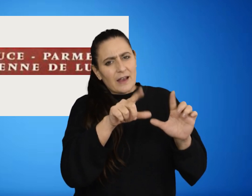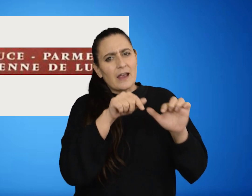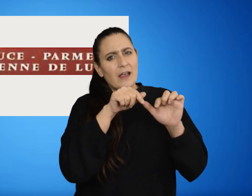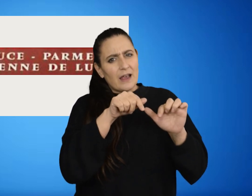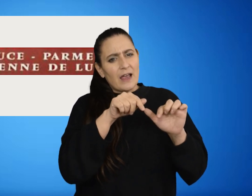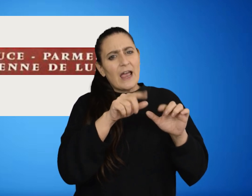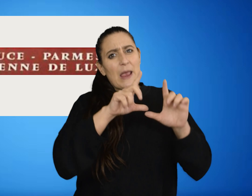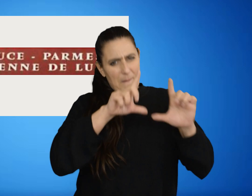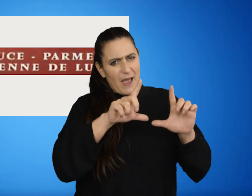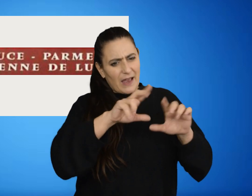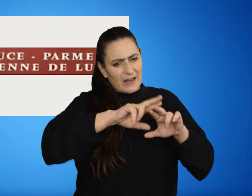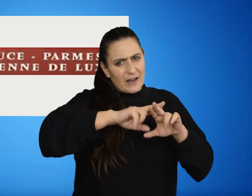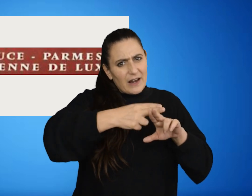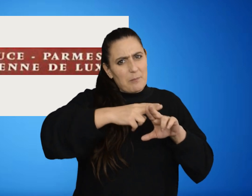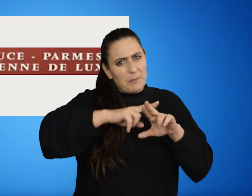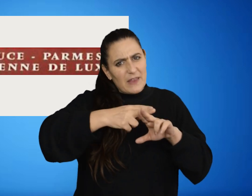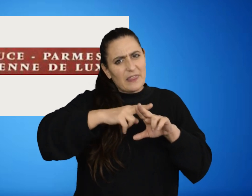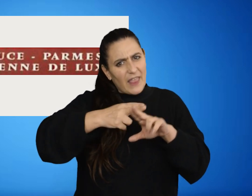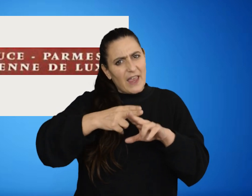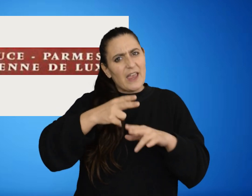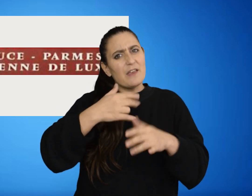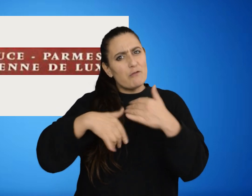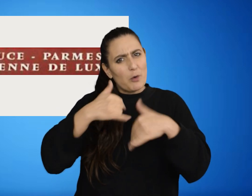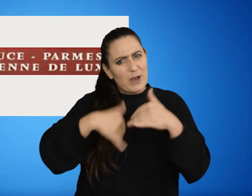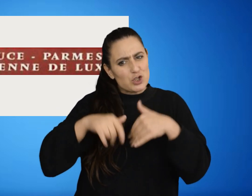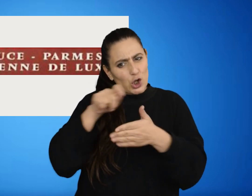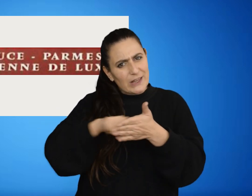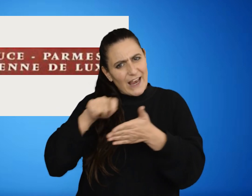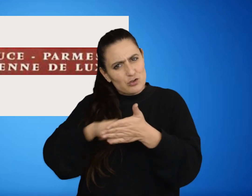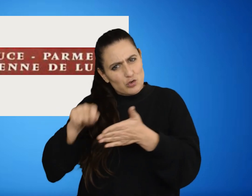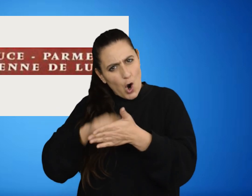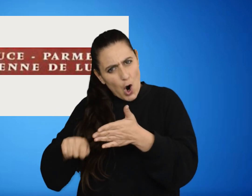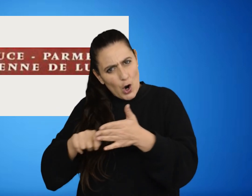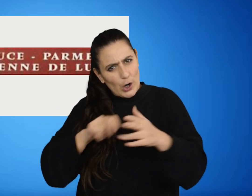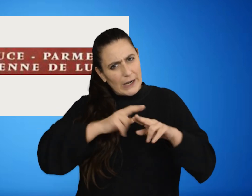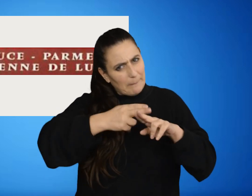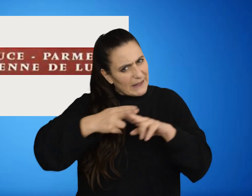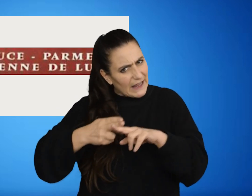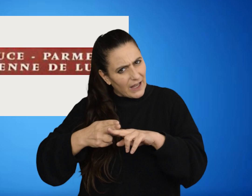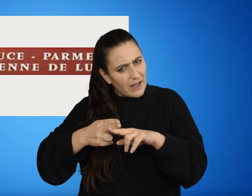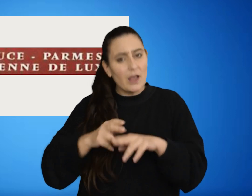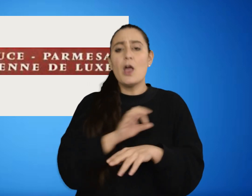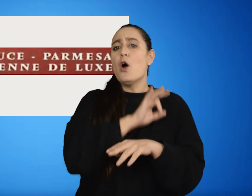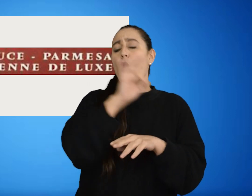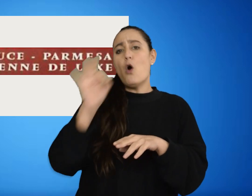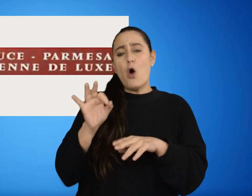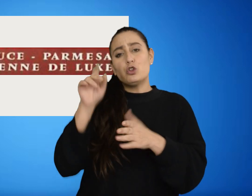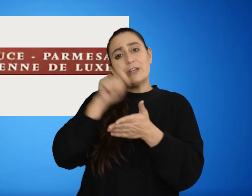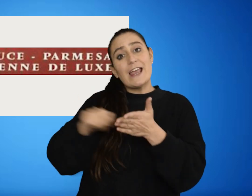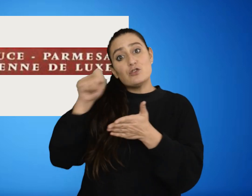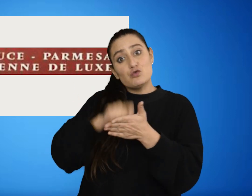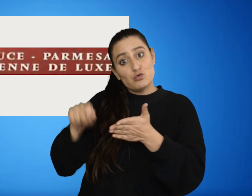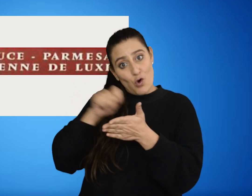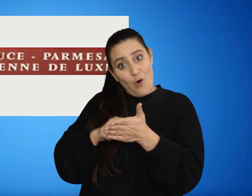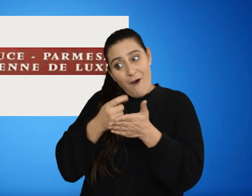¿Duplica acaso la imagen ciertas informaciones del texto por un fenómeno de redundancia? ¿O